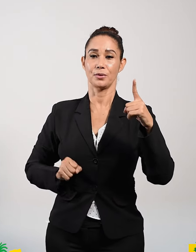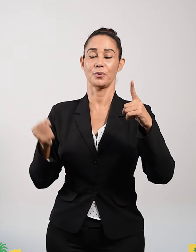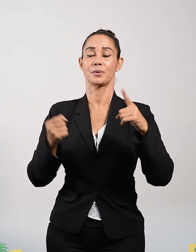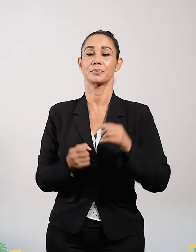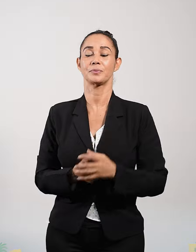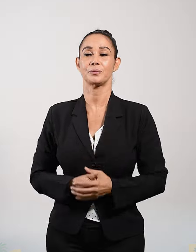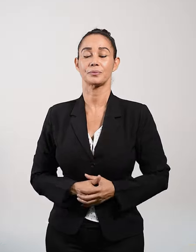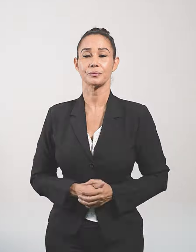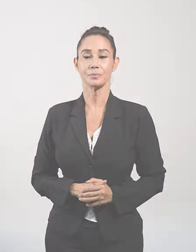Palabra